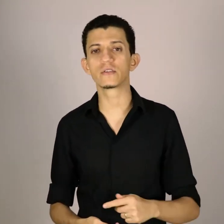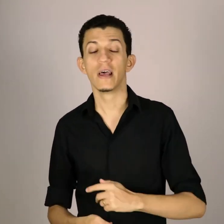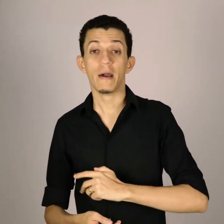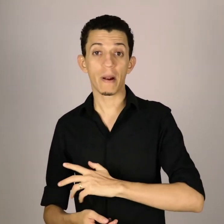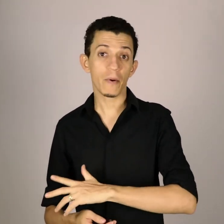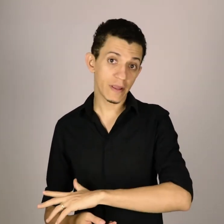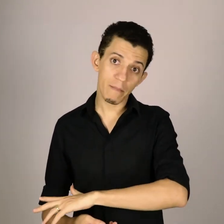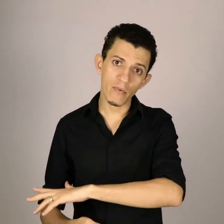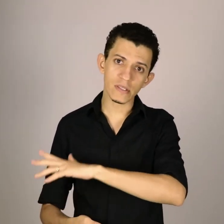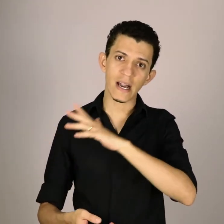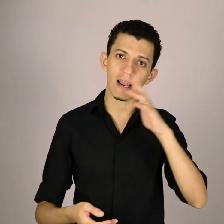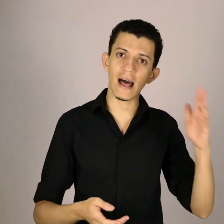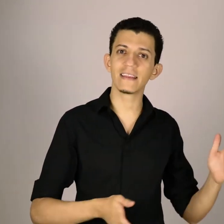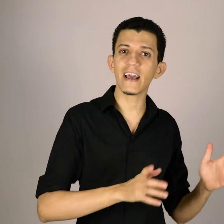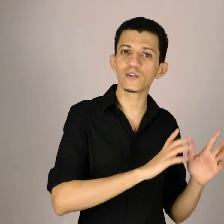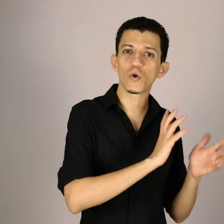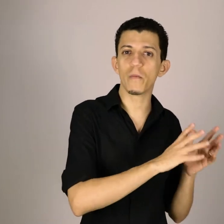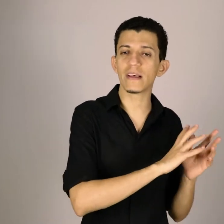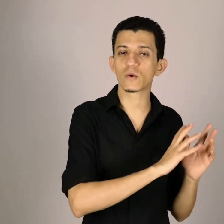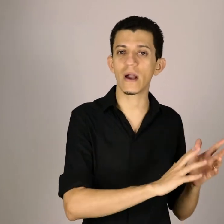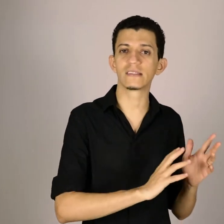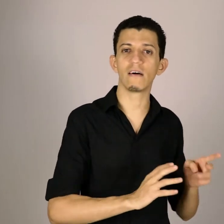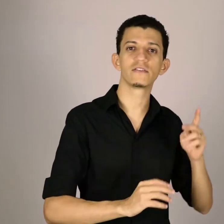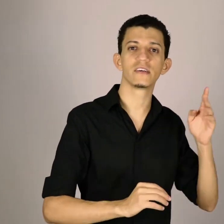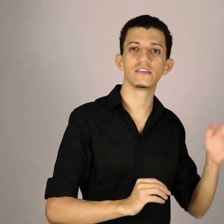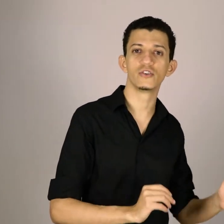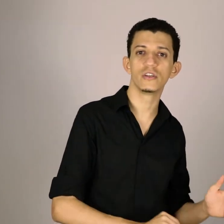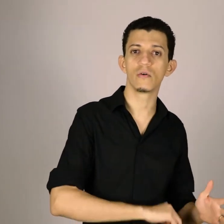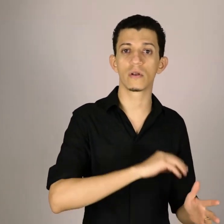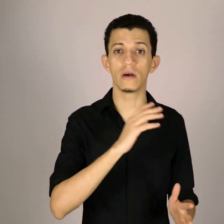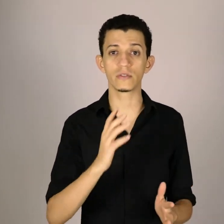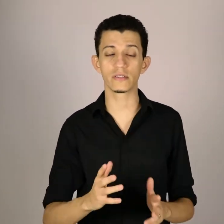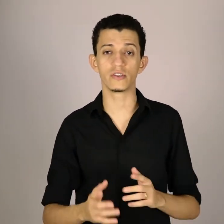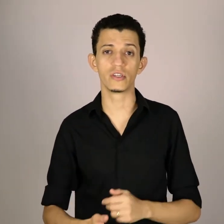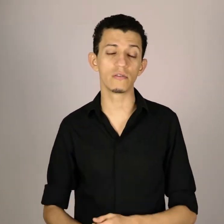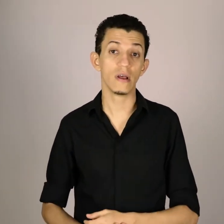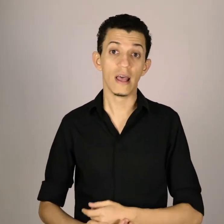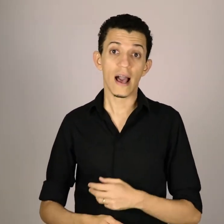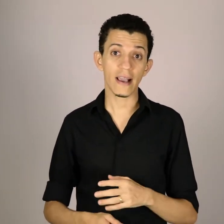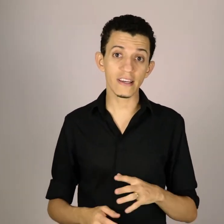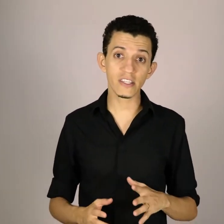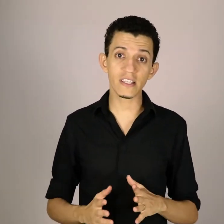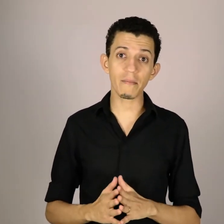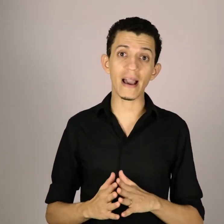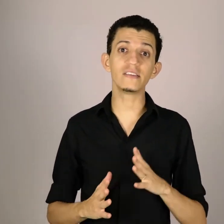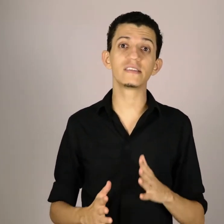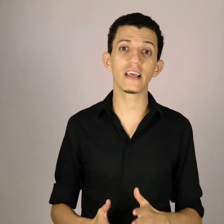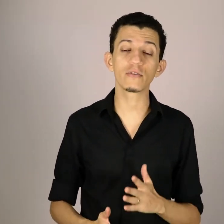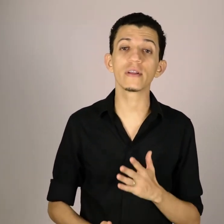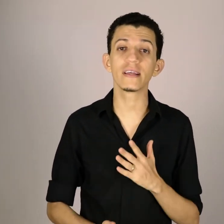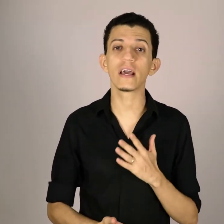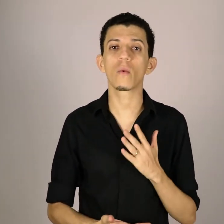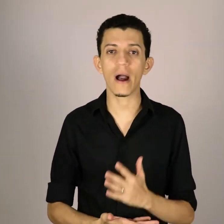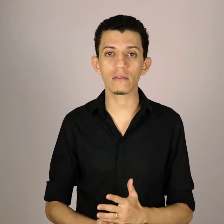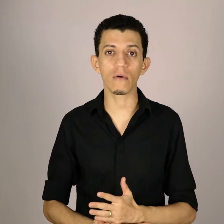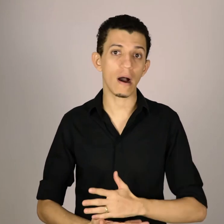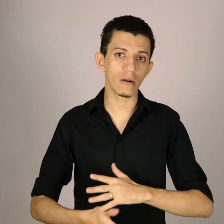para poder buscar lá, desde o começo, quais aulas tinha assistido ou não tinha assistido. Aqui a gente tem mais de 184 aulas,